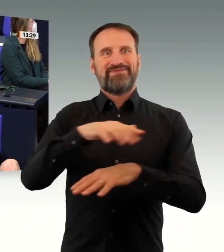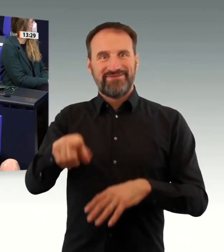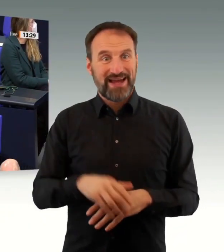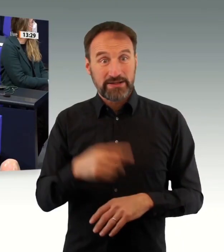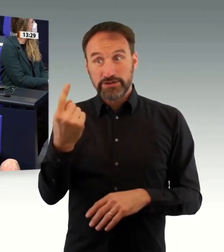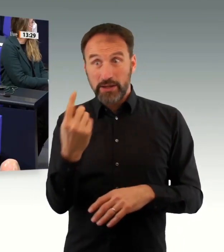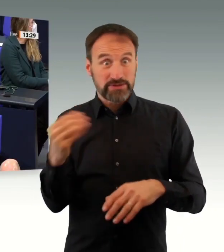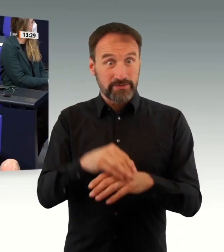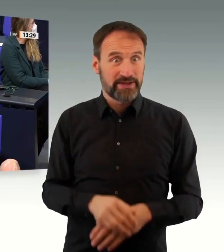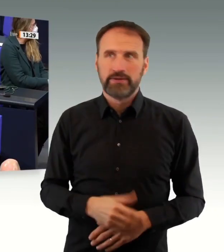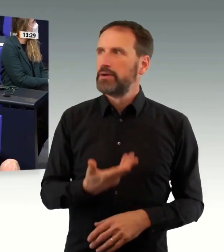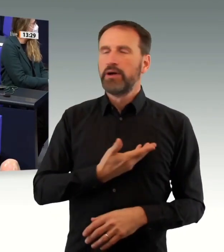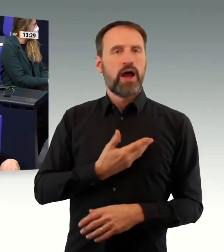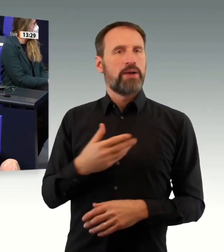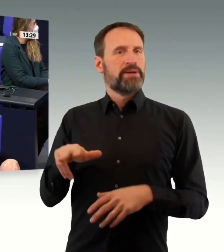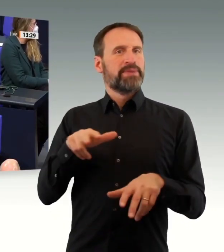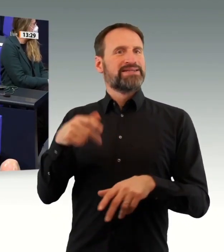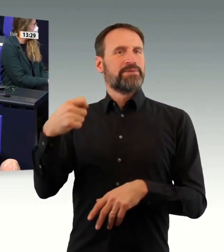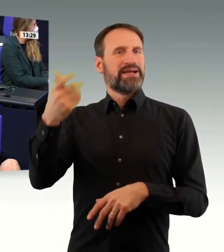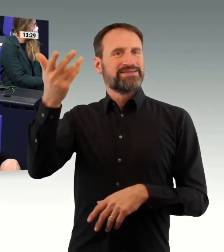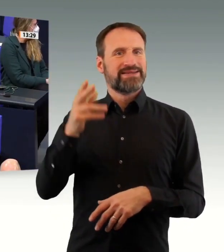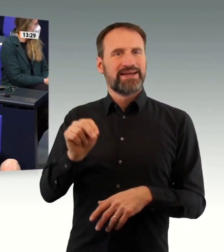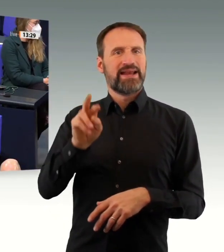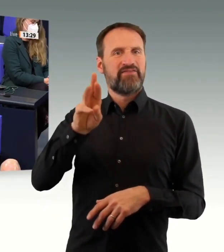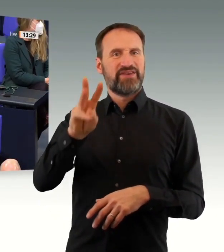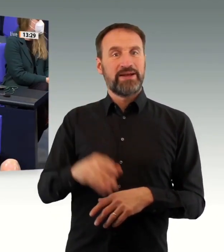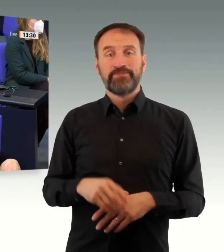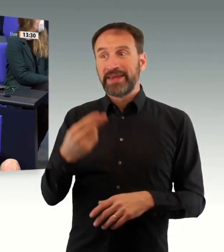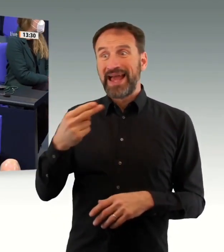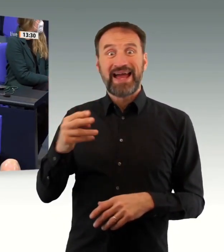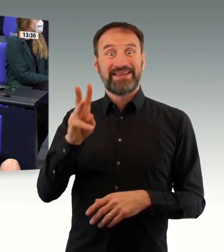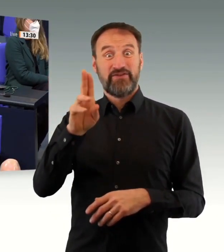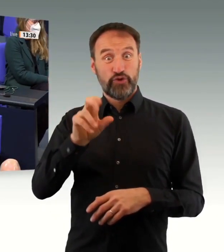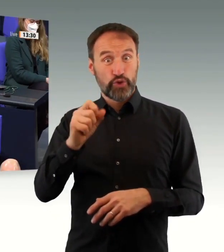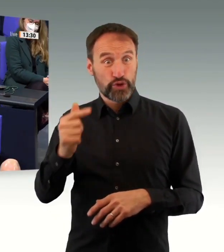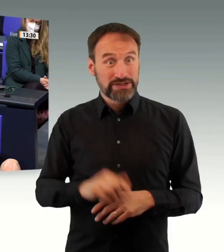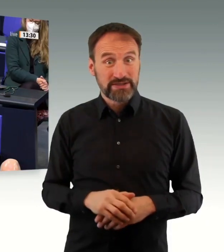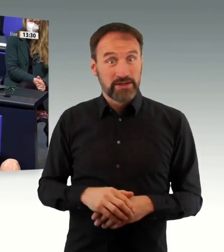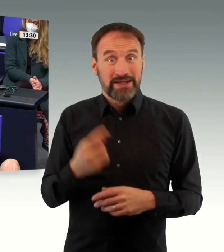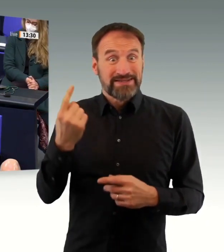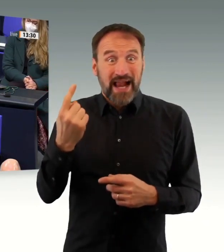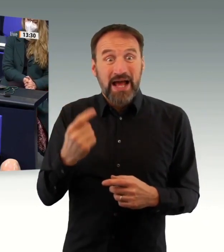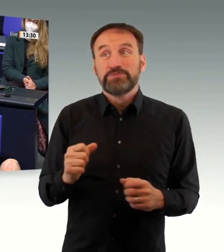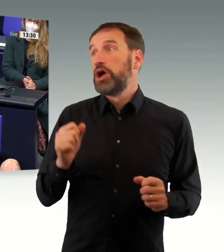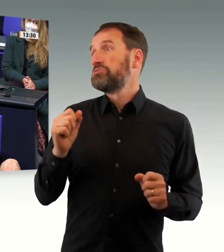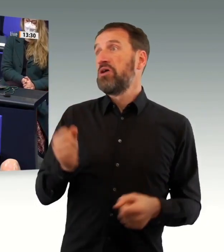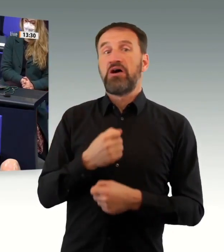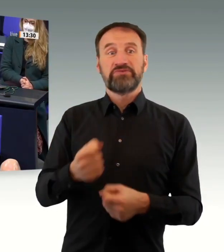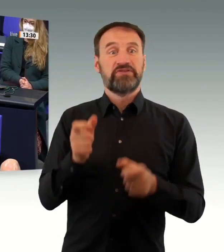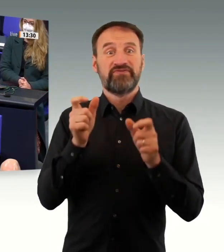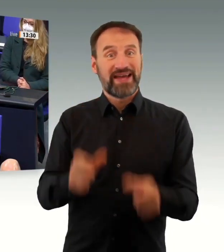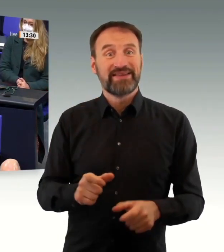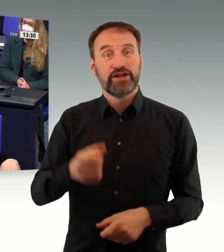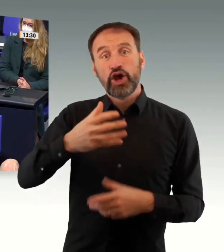Beispiel der Ministerpräsident aus Nordrhein-Westfalen hatte es nicht im Kreuz, das zu veranlassen.